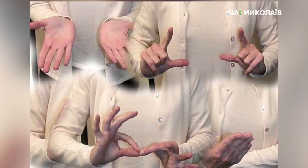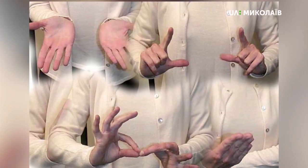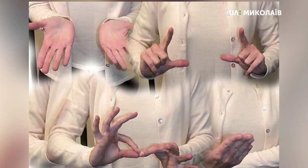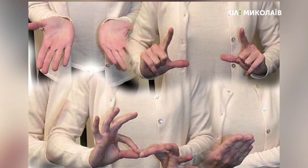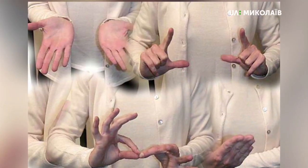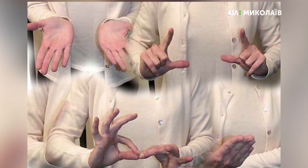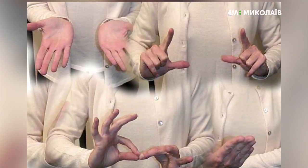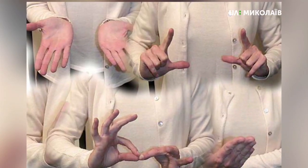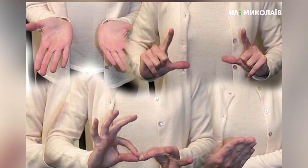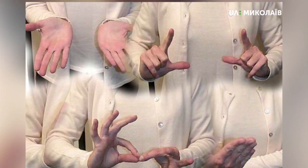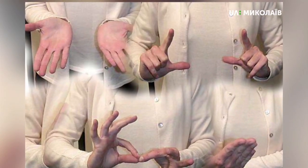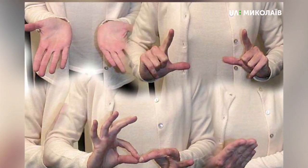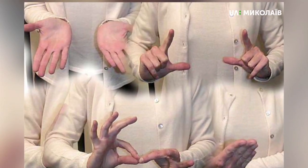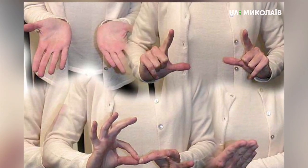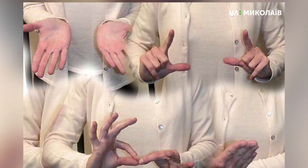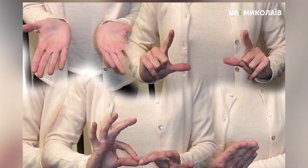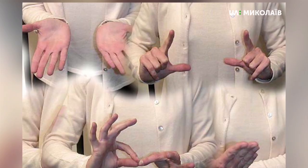зруйнувати бар'єри мовних непорозумінь.